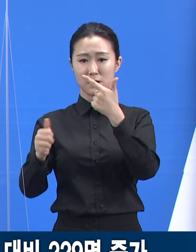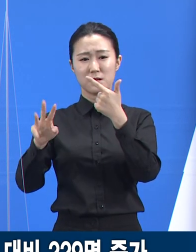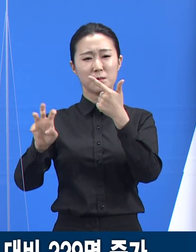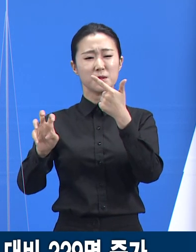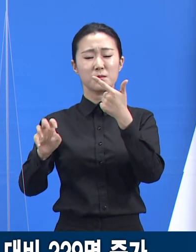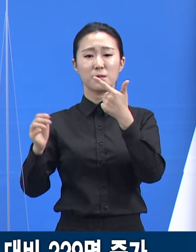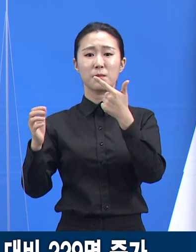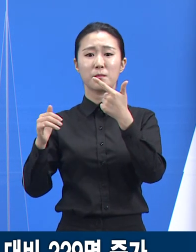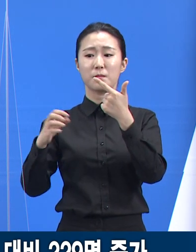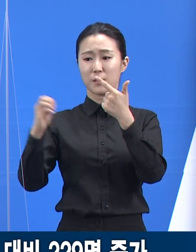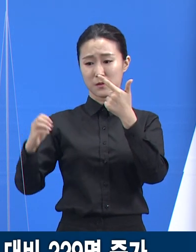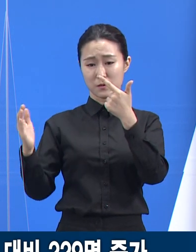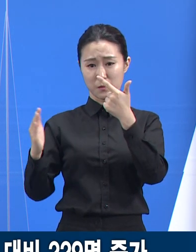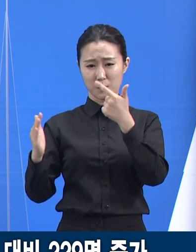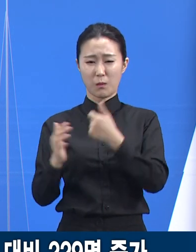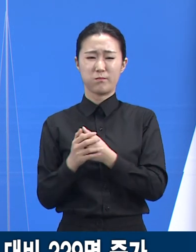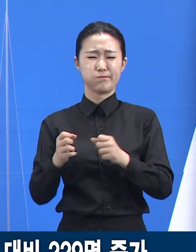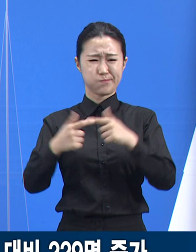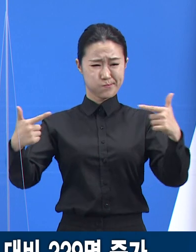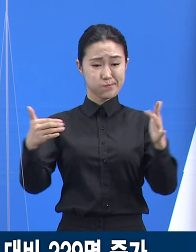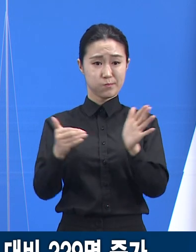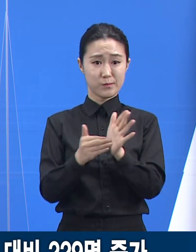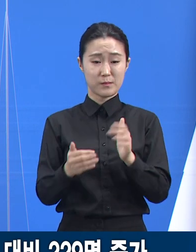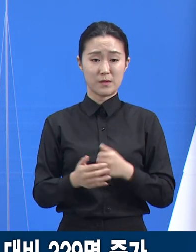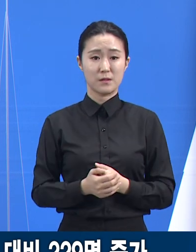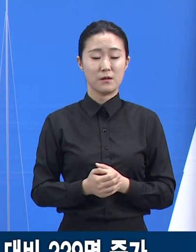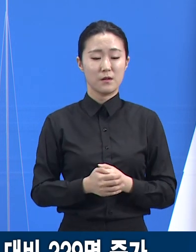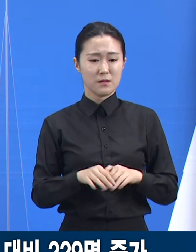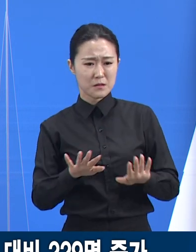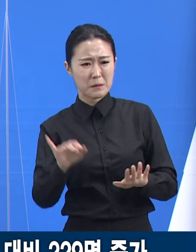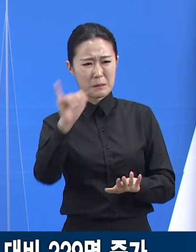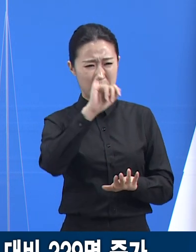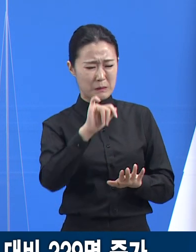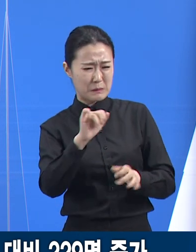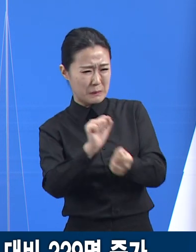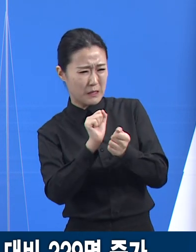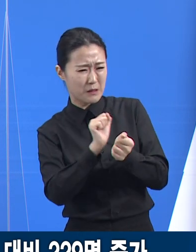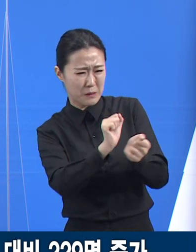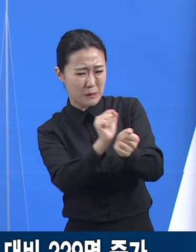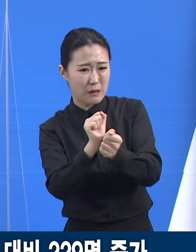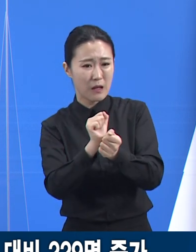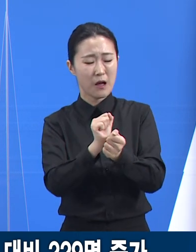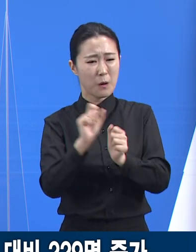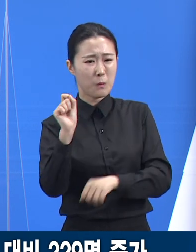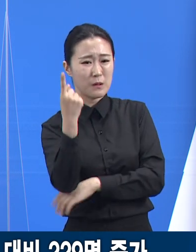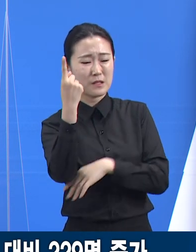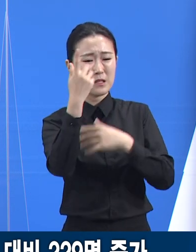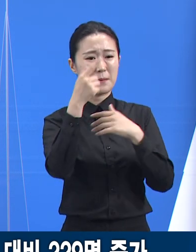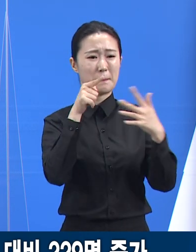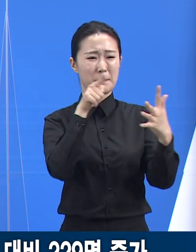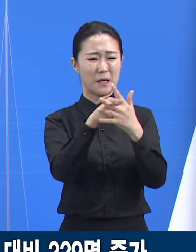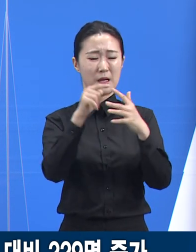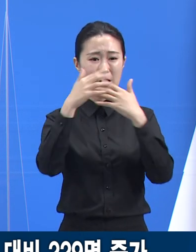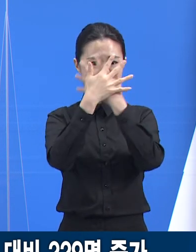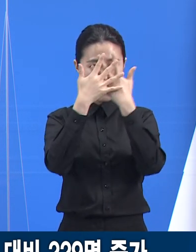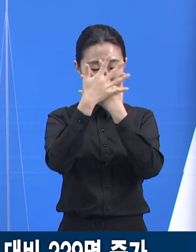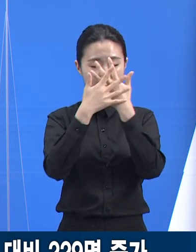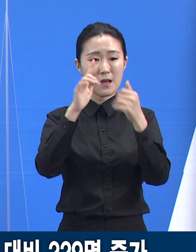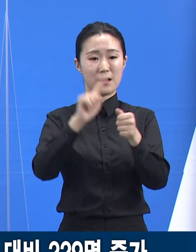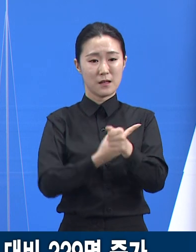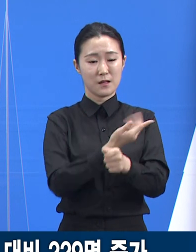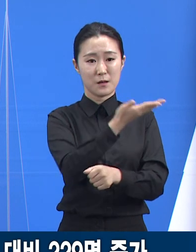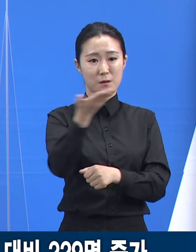어디서 바이러스가 전파되었는지 명확한 확인이 어려움으로 도민 여러분이 일상생활에서 밀집지역을 피하고